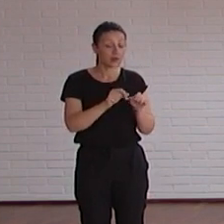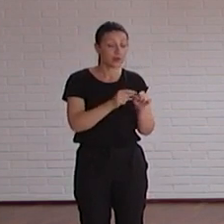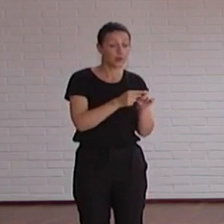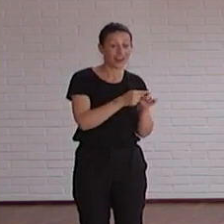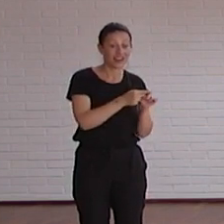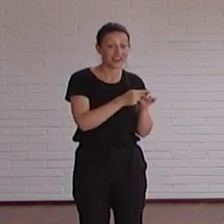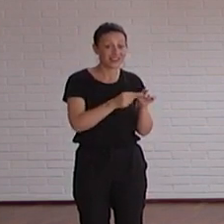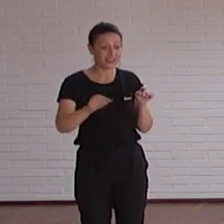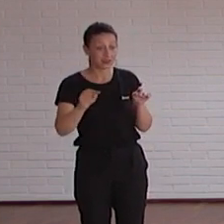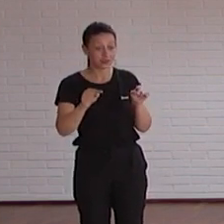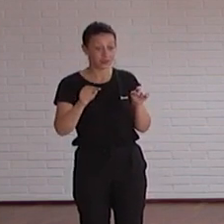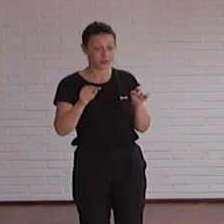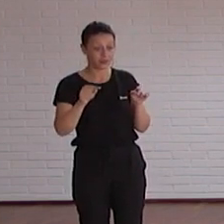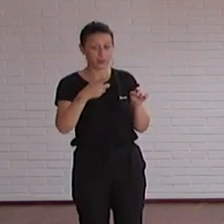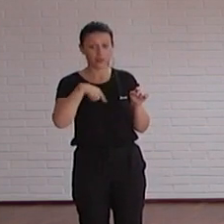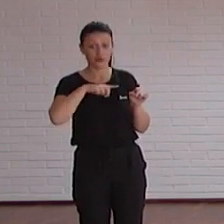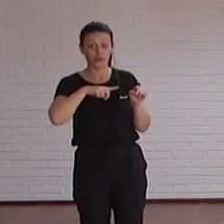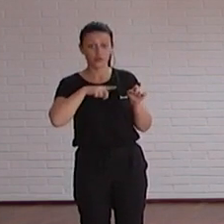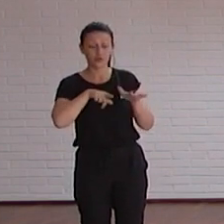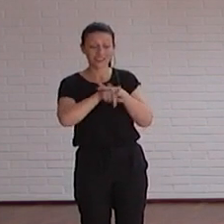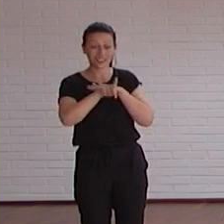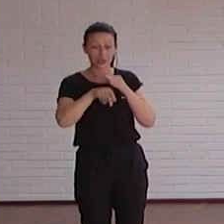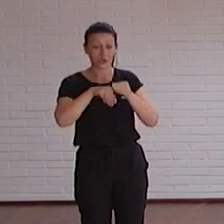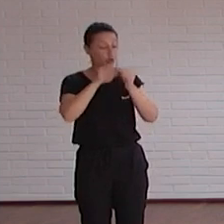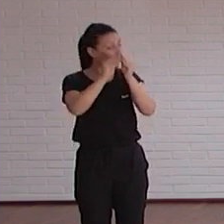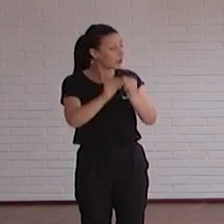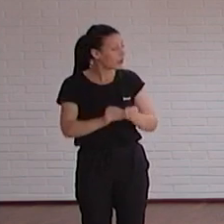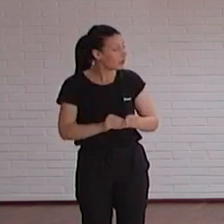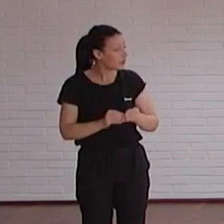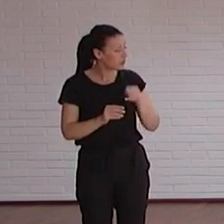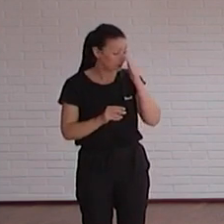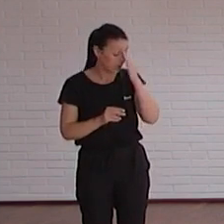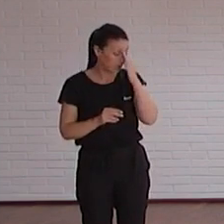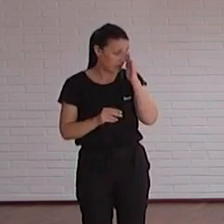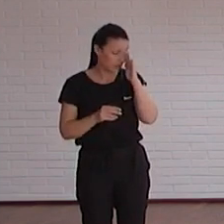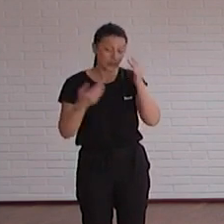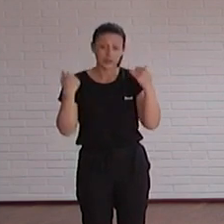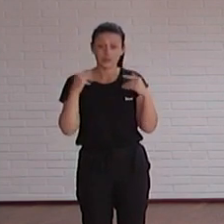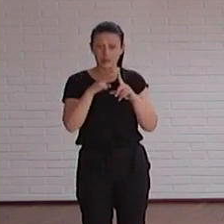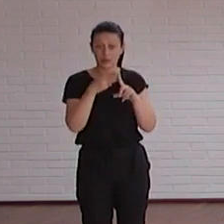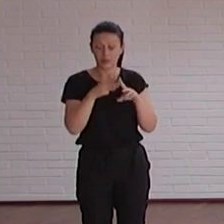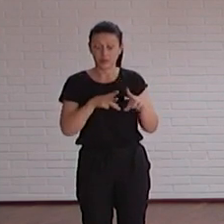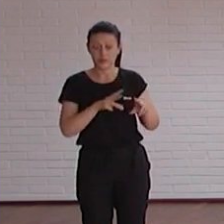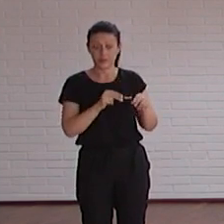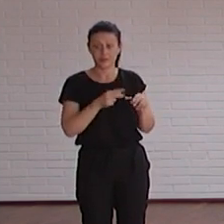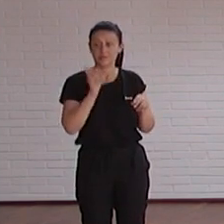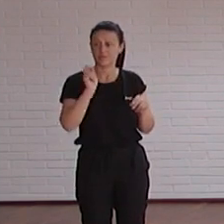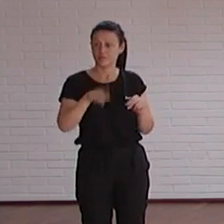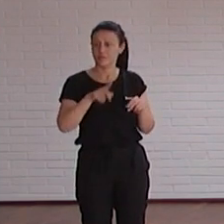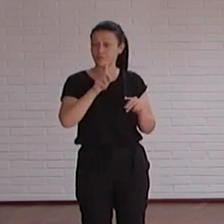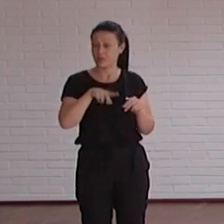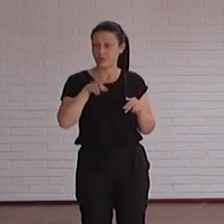navegador para los que somos desarrolladores vosotros está claro que lo vais a usar una vez acabada la página le dais validáis la página